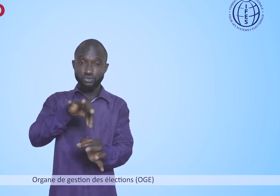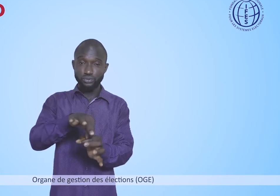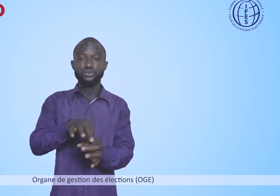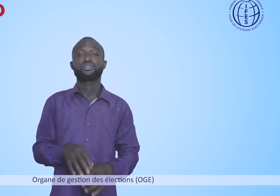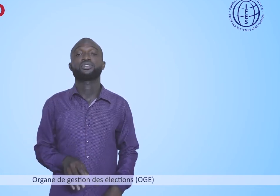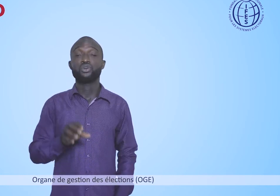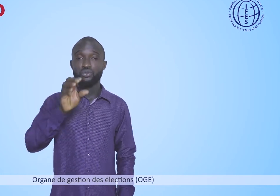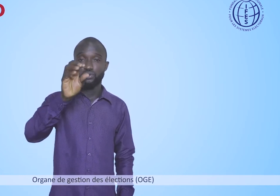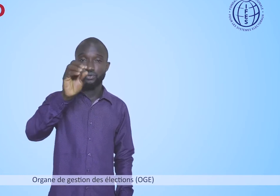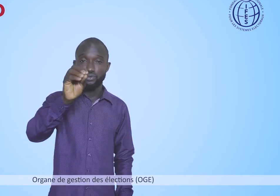OGE